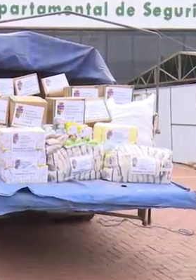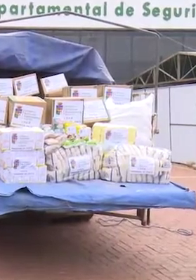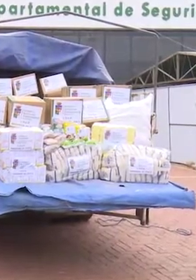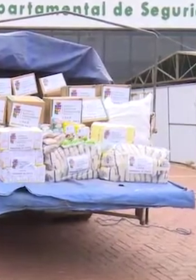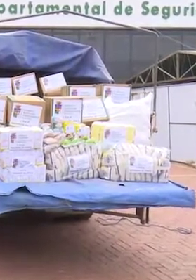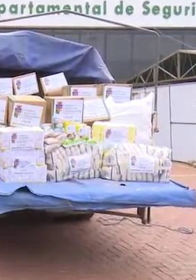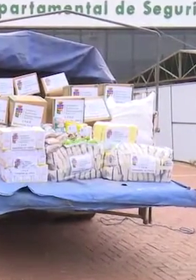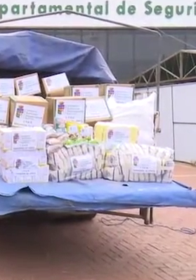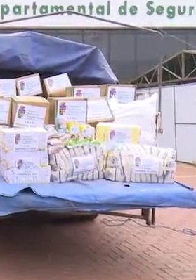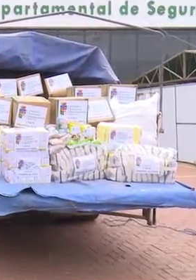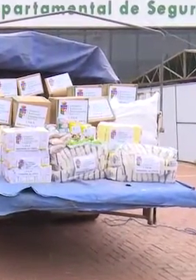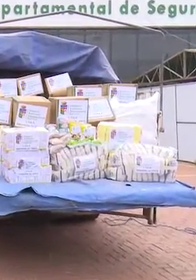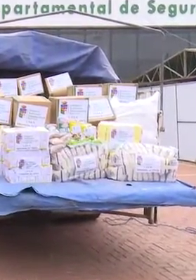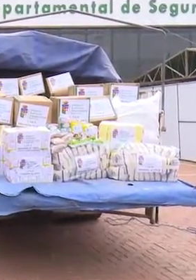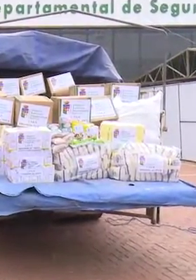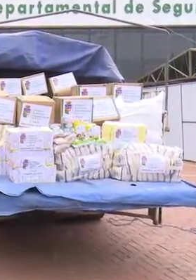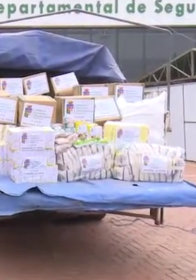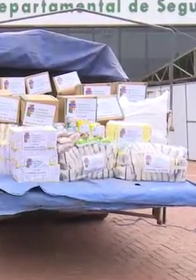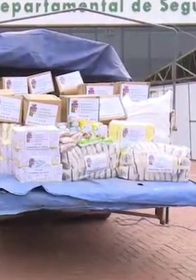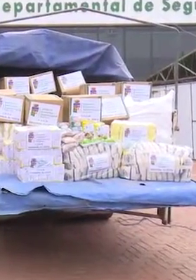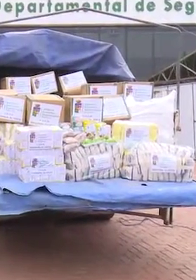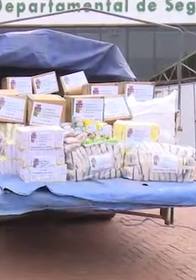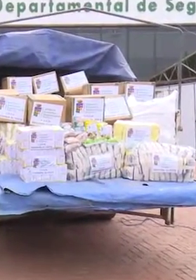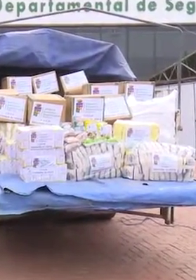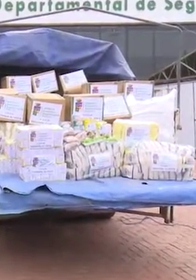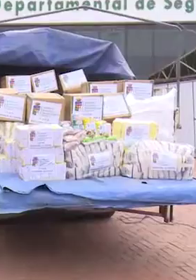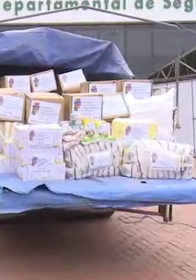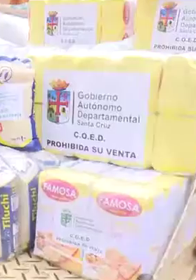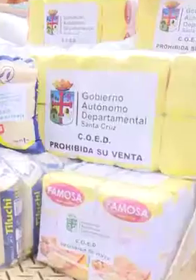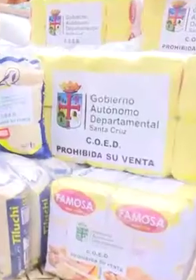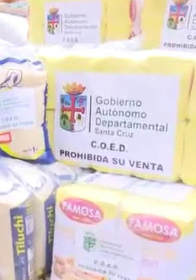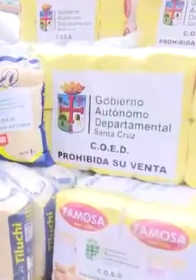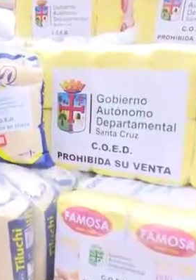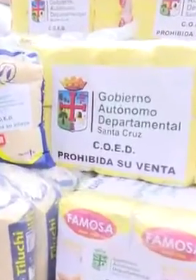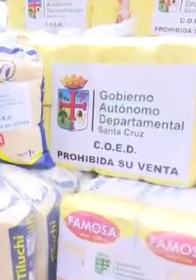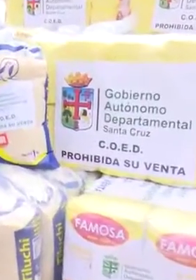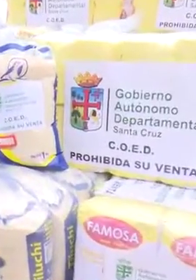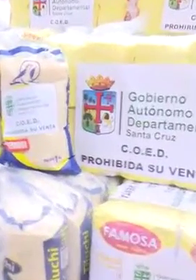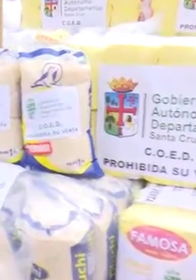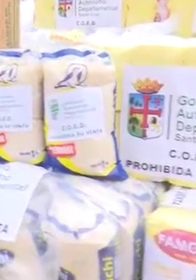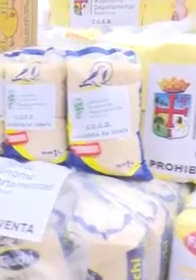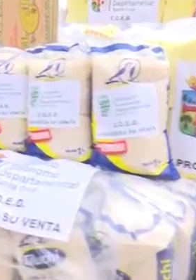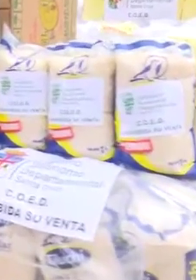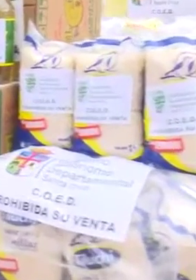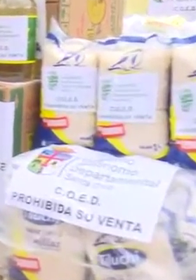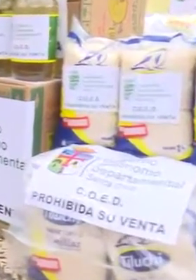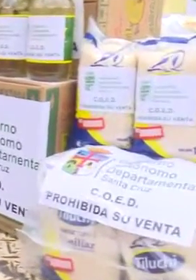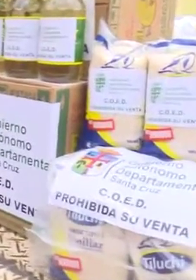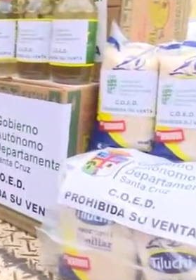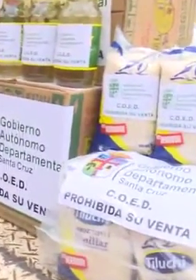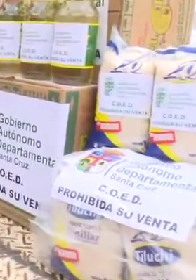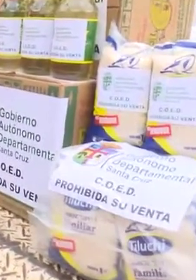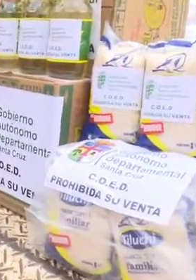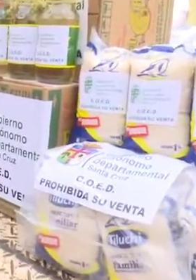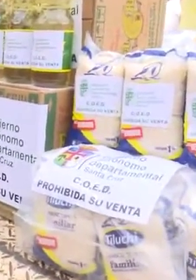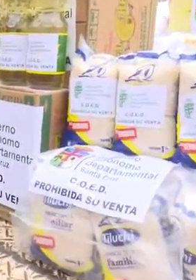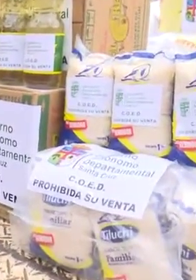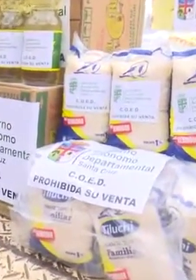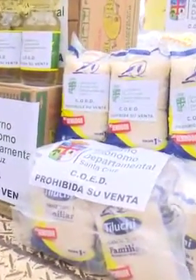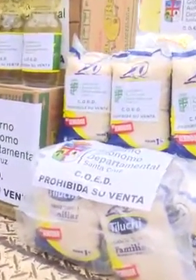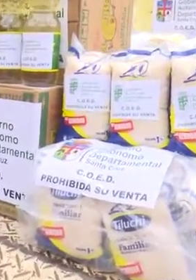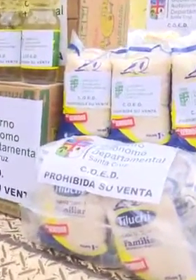Hoy parten entonces tres camiones, uno para el municipio de Gutiérrez, dos para el municipio de Camiri, con casi